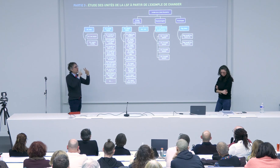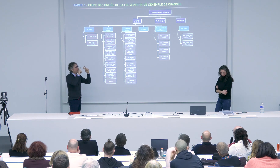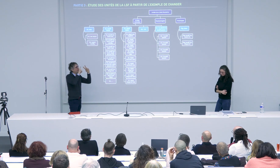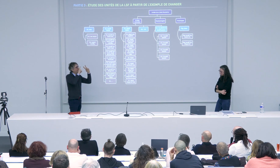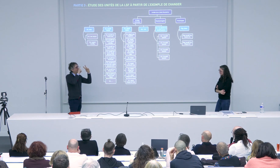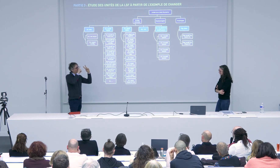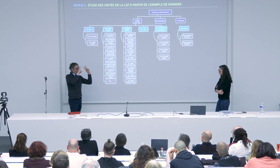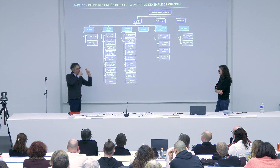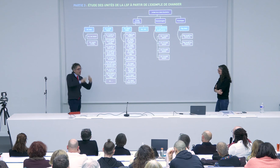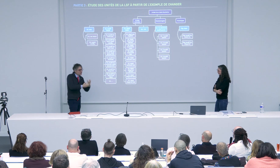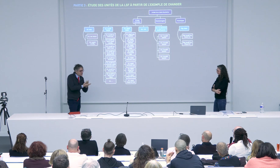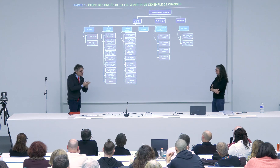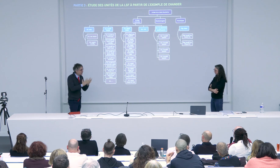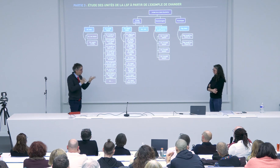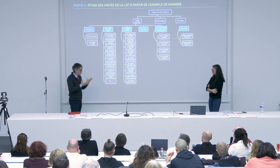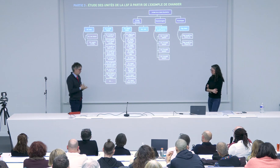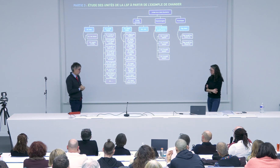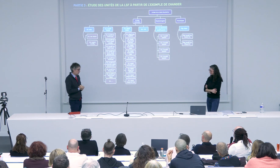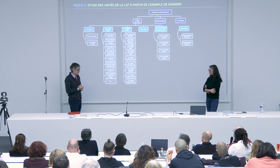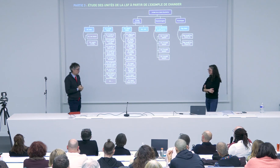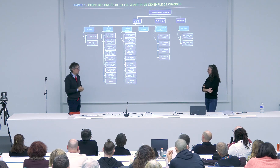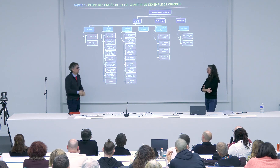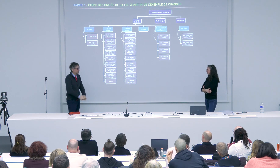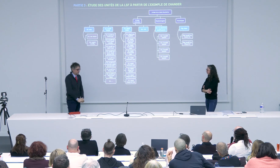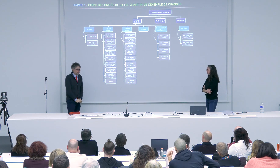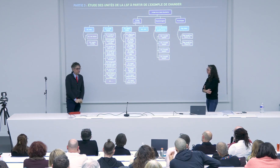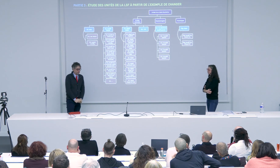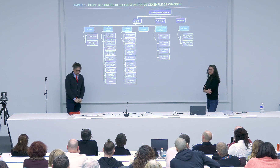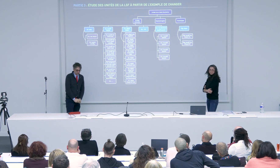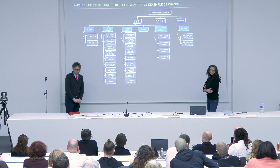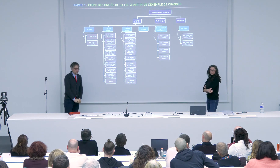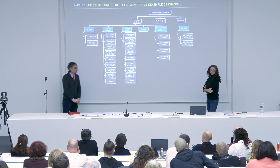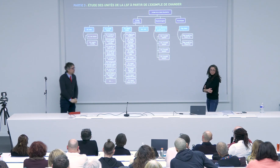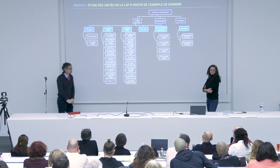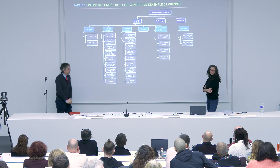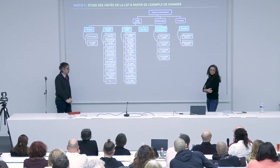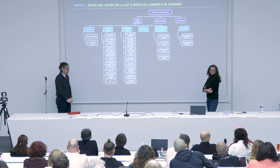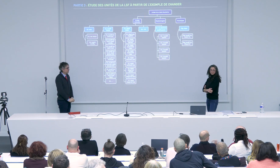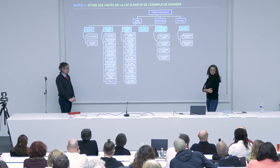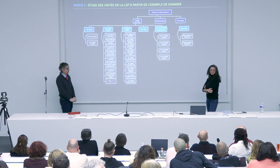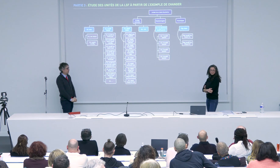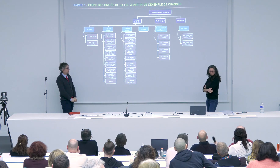horizontale ou verticale vous avez et du coup comment vous analysez tous ces aspects là